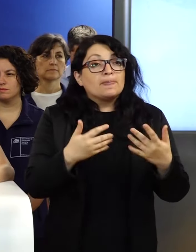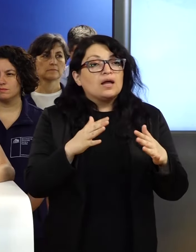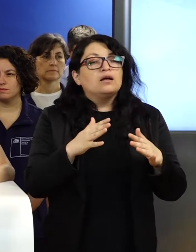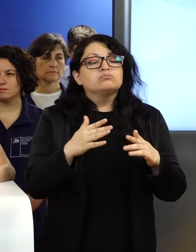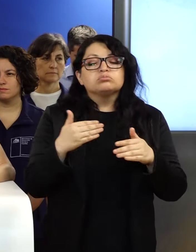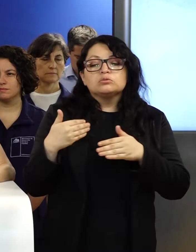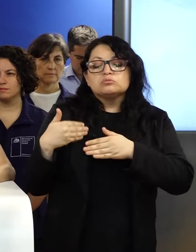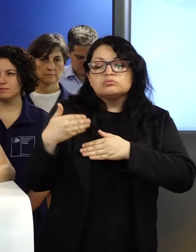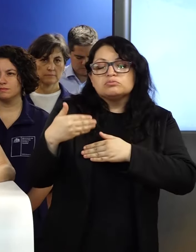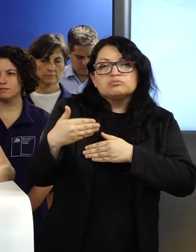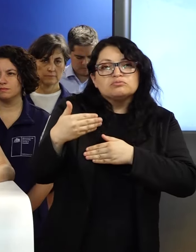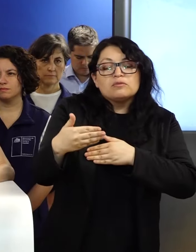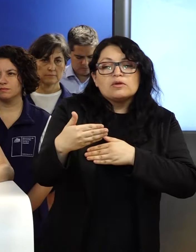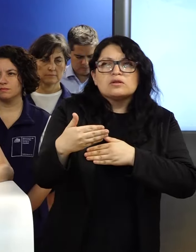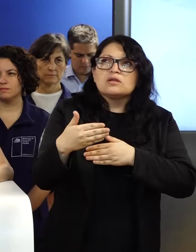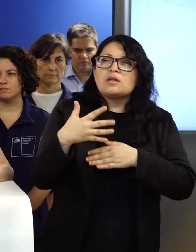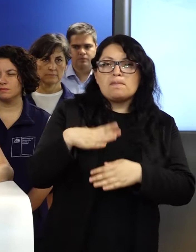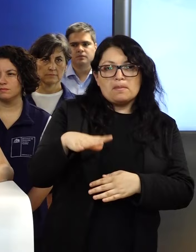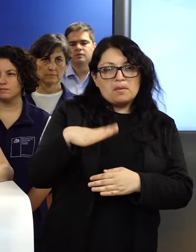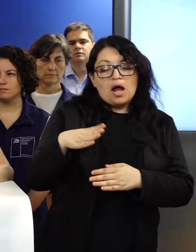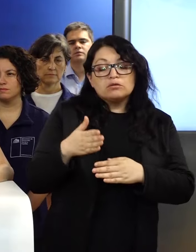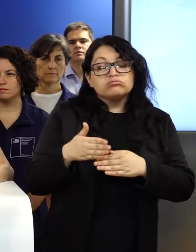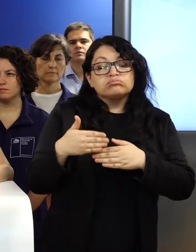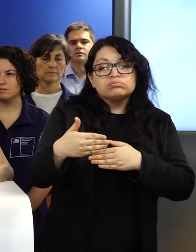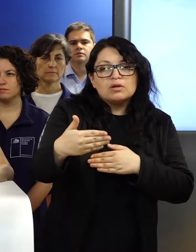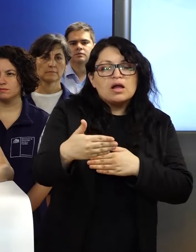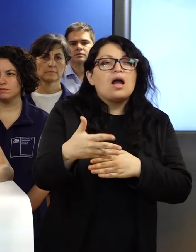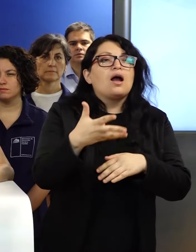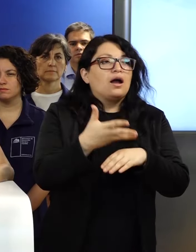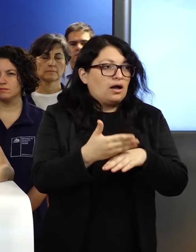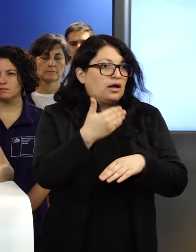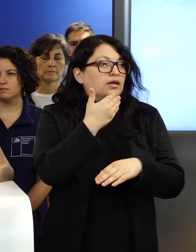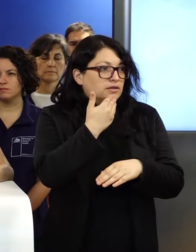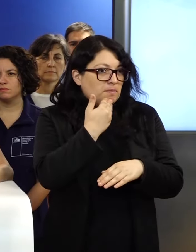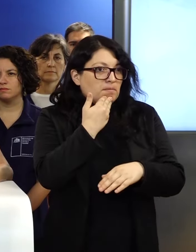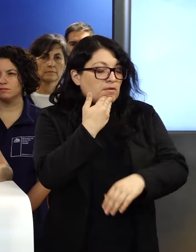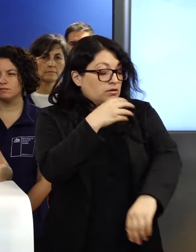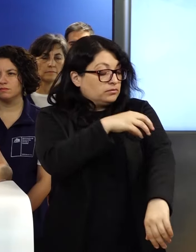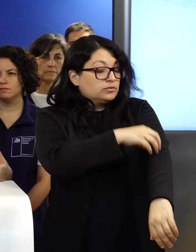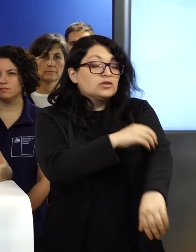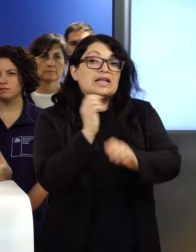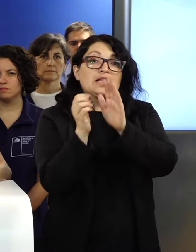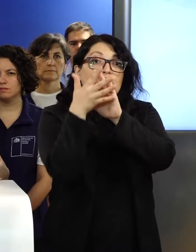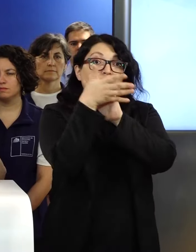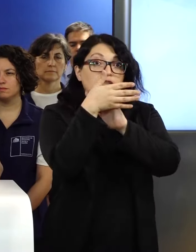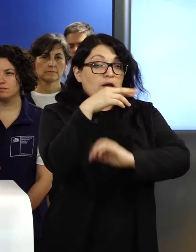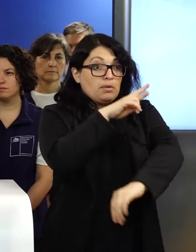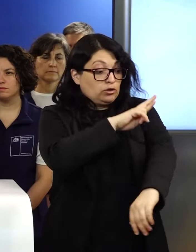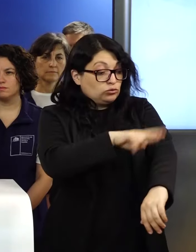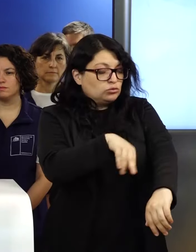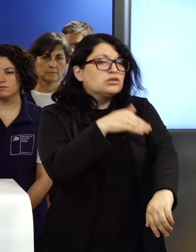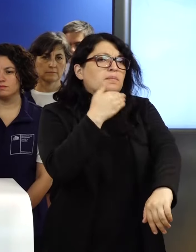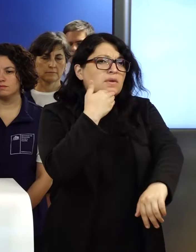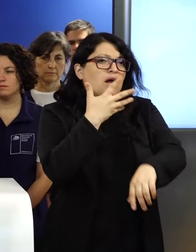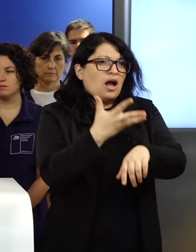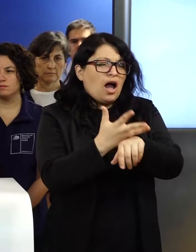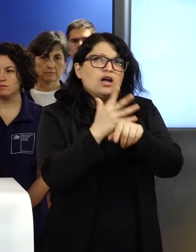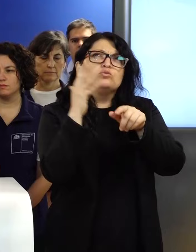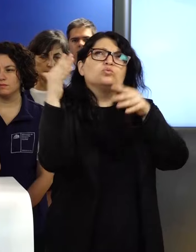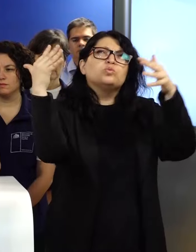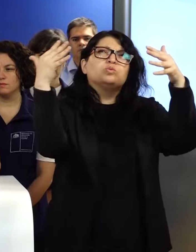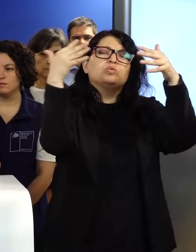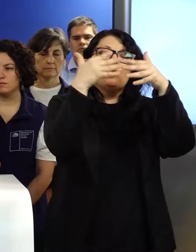próximos días también, desde el martes, vamos a tener un sistema frontal desde la Arauconía al sur, que también va a prestar,